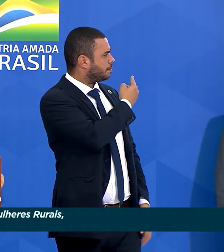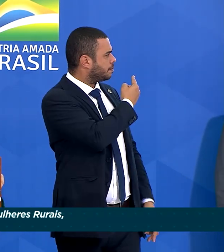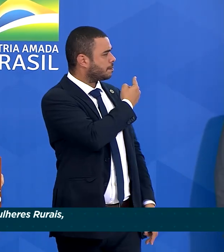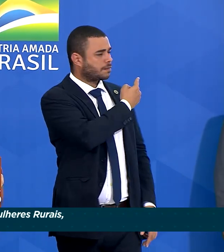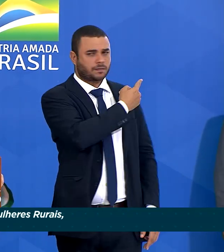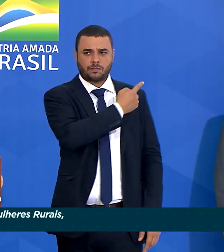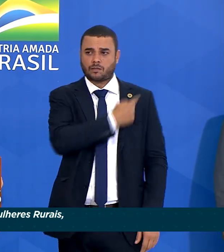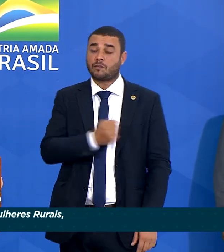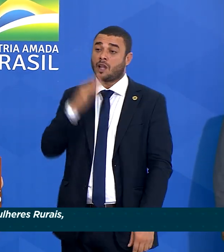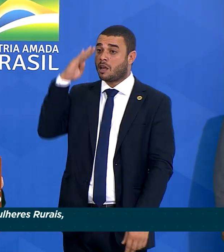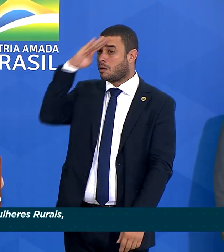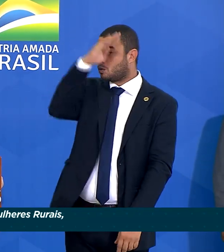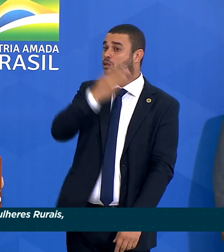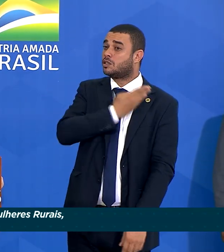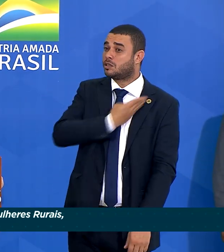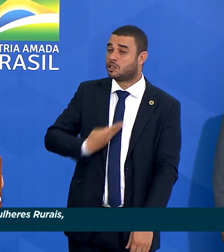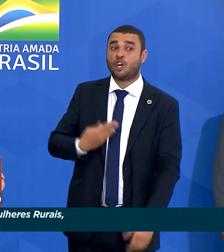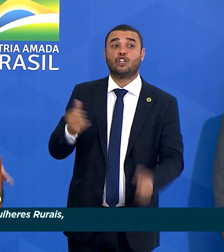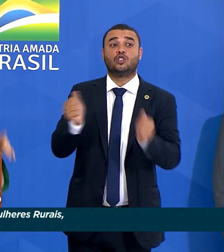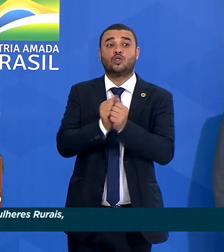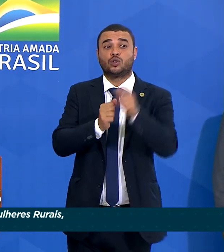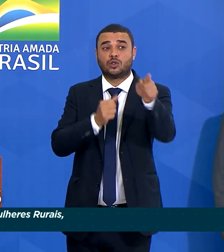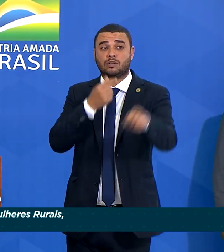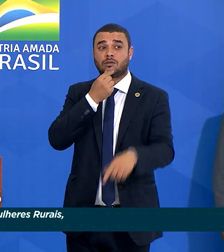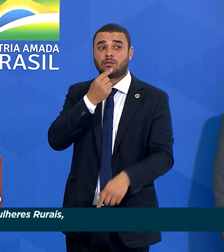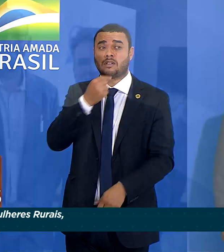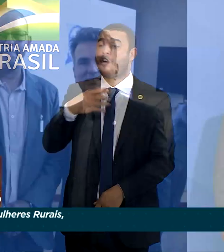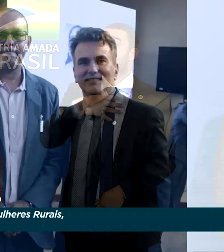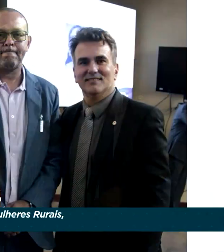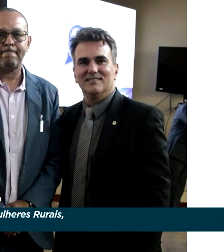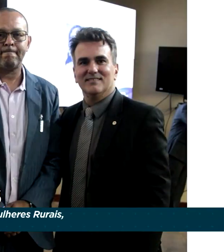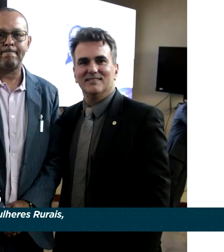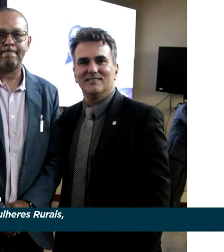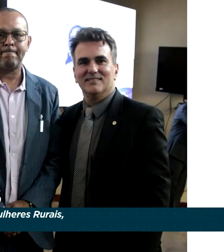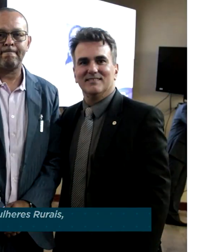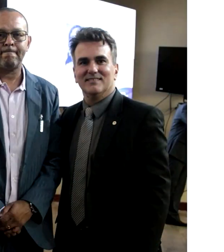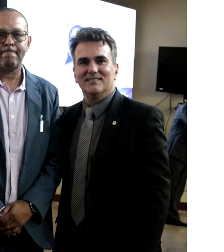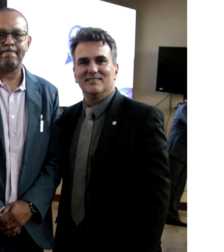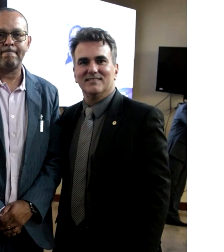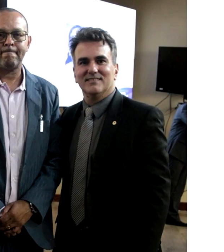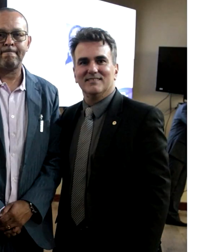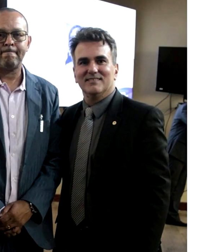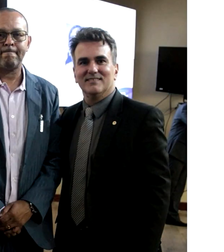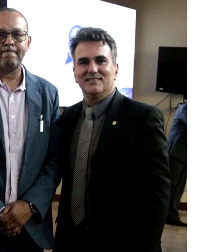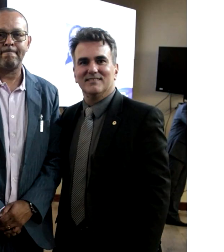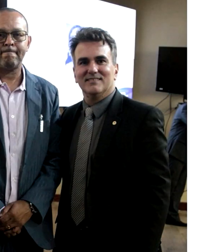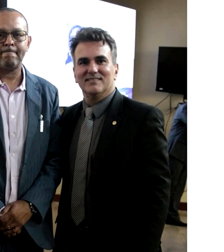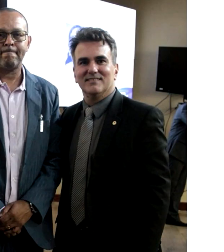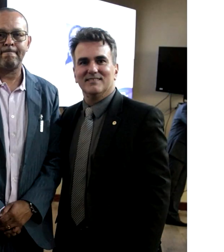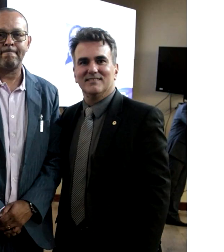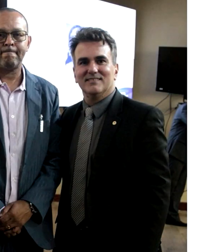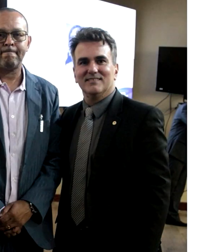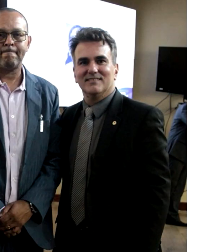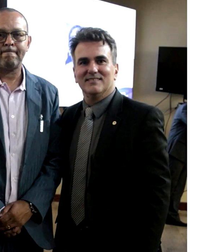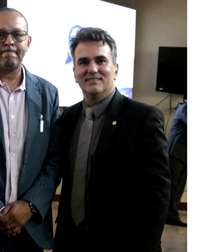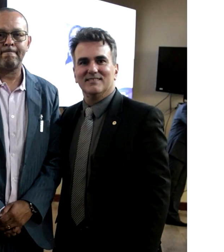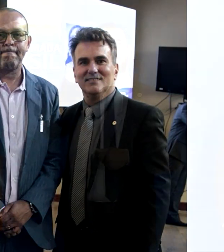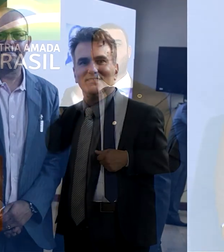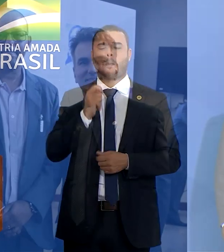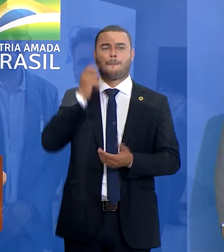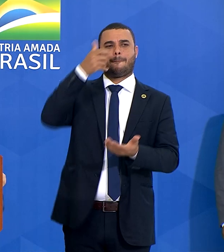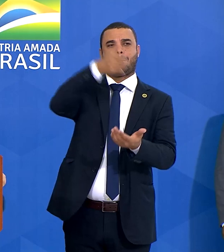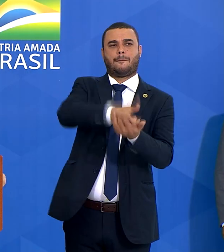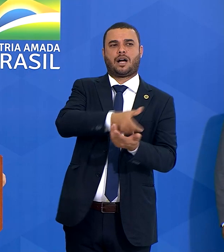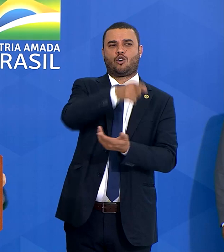Bolsonaro, com o filho de Margarida, fazendo a reparação simbólica, pagando uma indenização. Aquele menininho